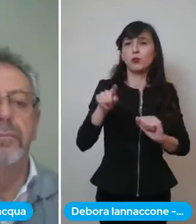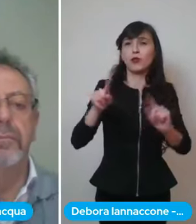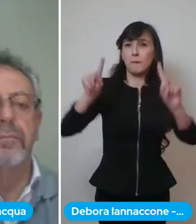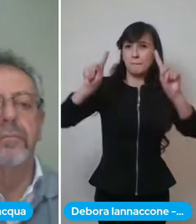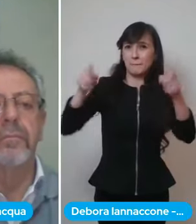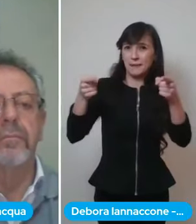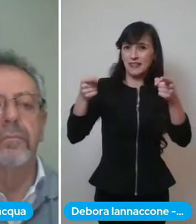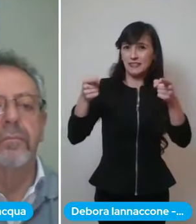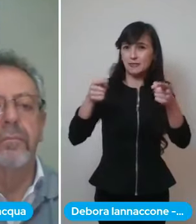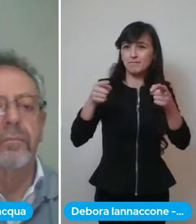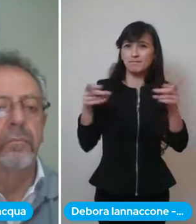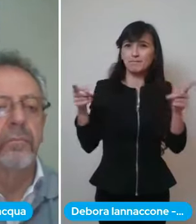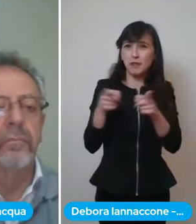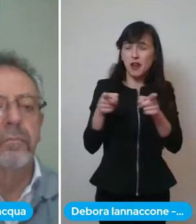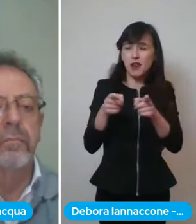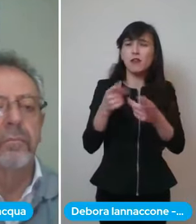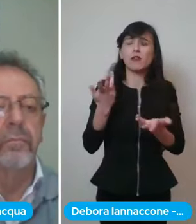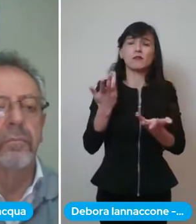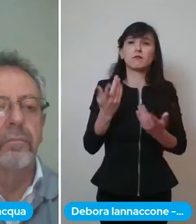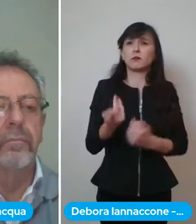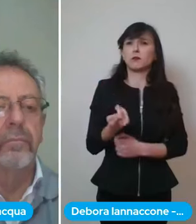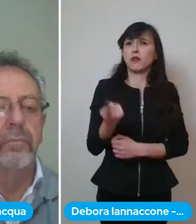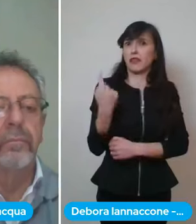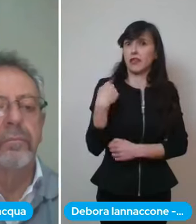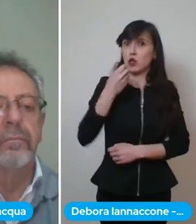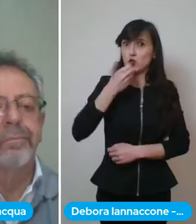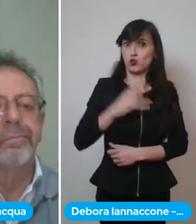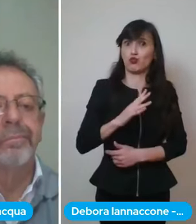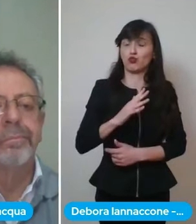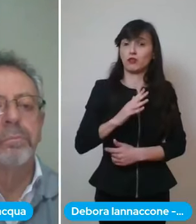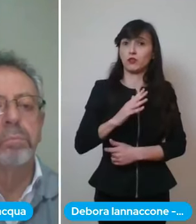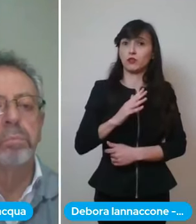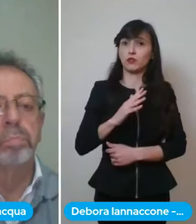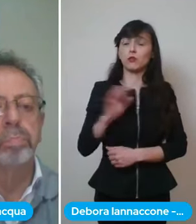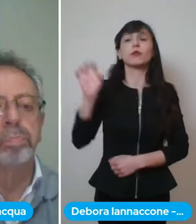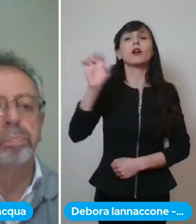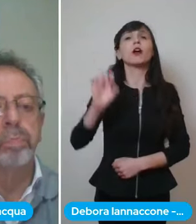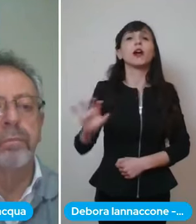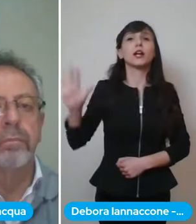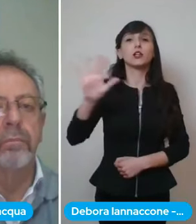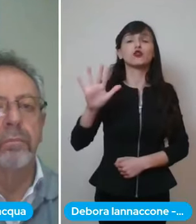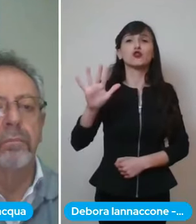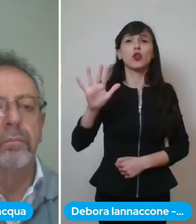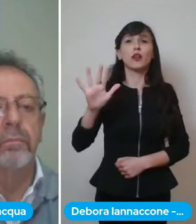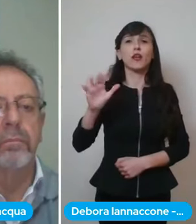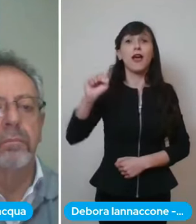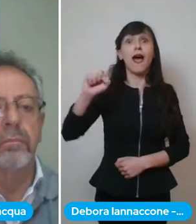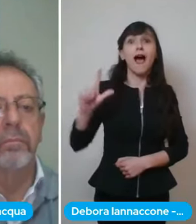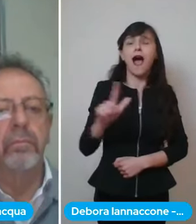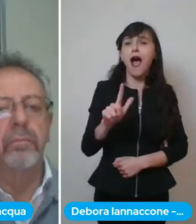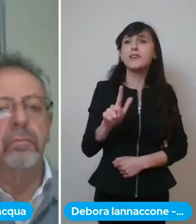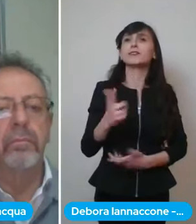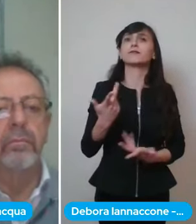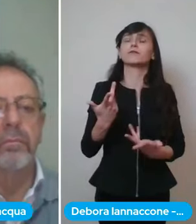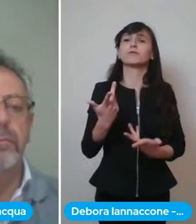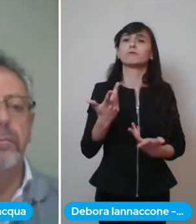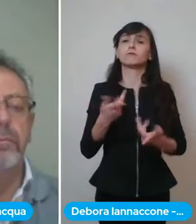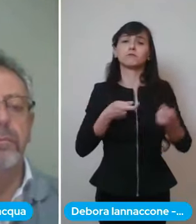agli eventi di cui siamo venuti a conoscenza ieri, la regione, l'AS, insomma, come si sta